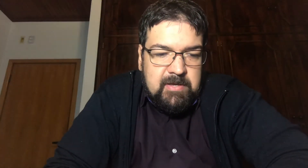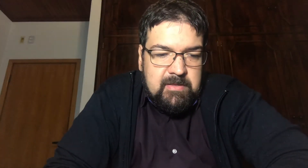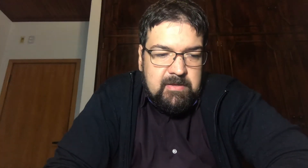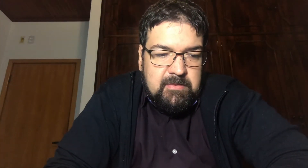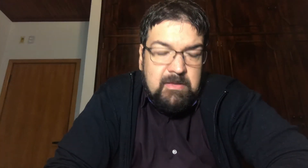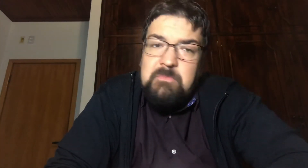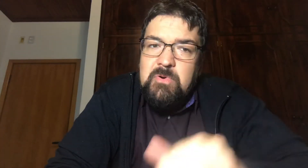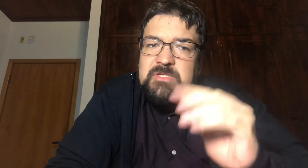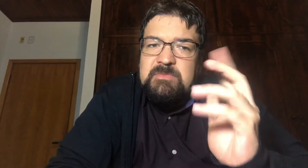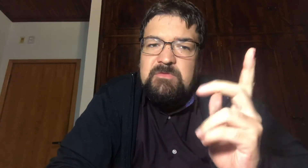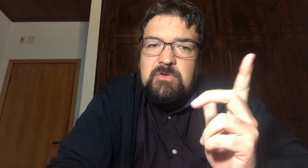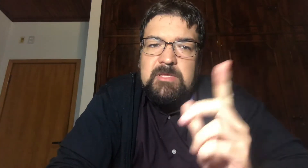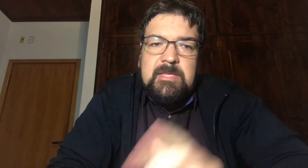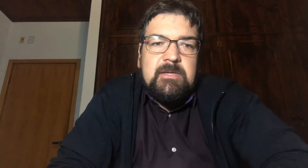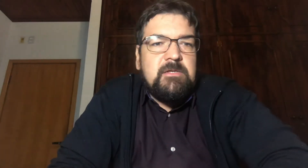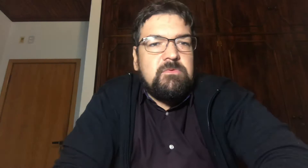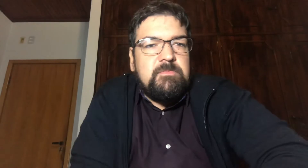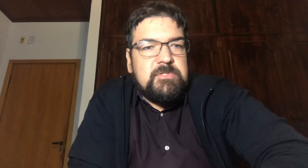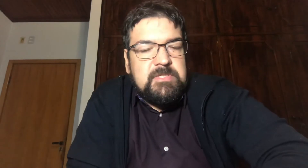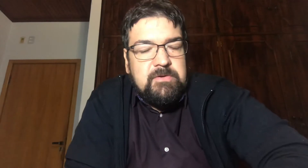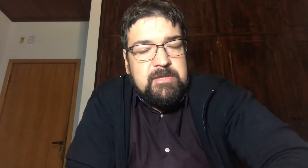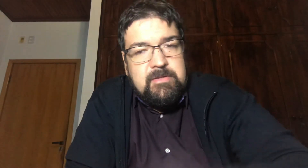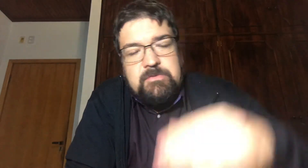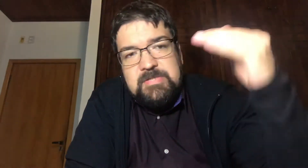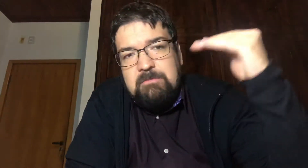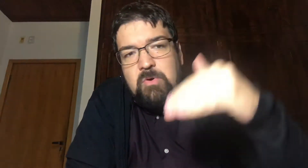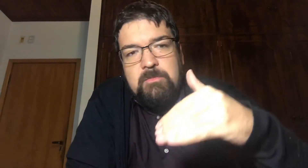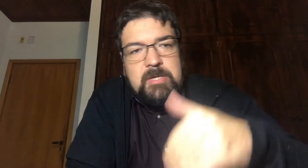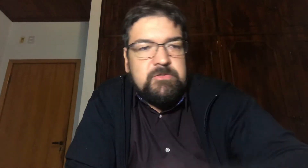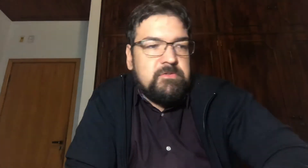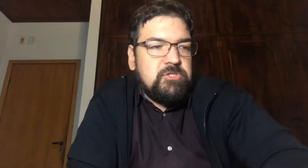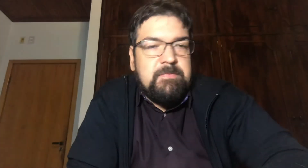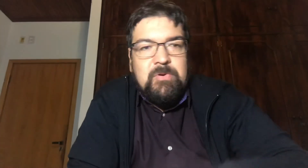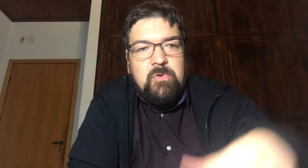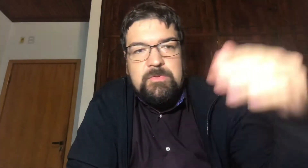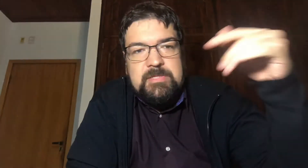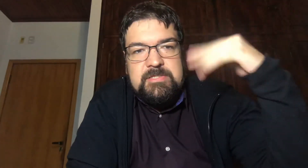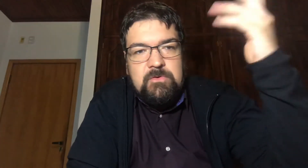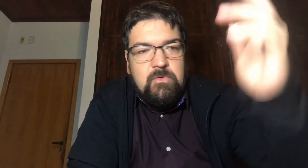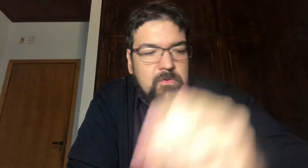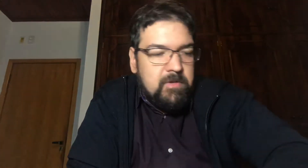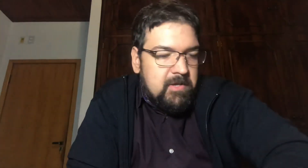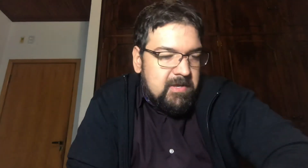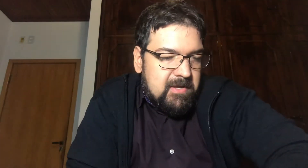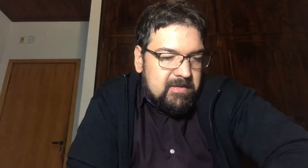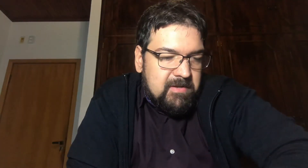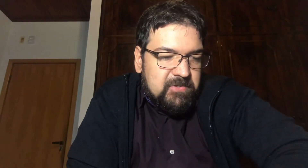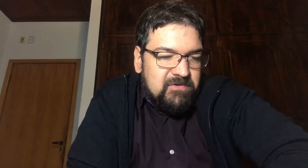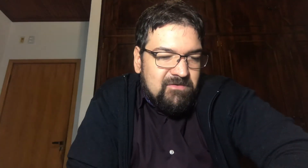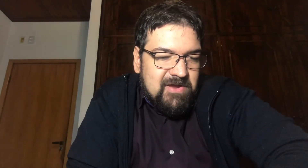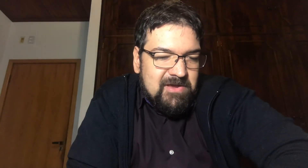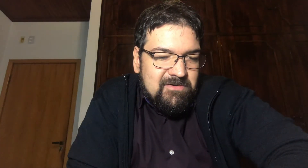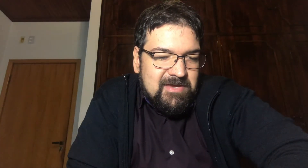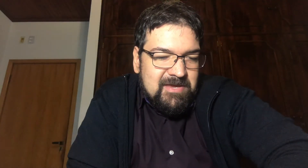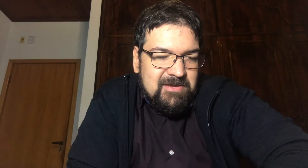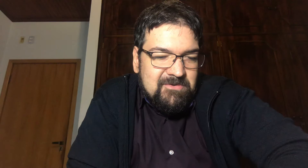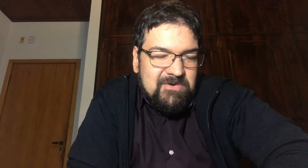Está um pouco acima do valor da Nano Por sinal que a Nano desabou o preço Acho que por conta desse rolo Da BitGrayl E aí o